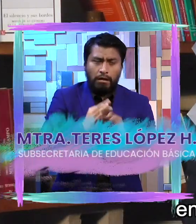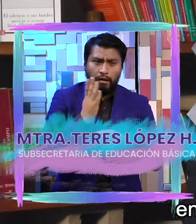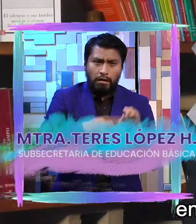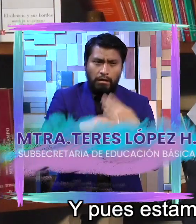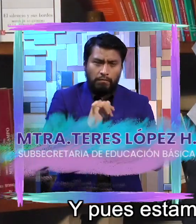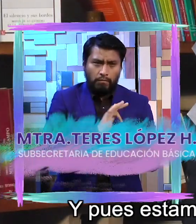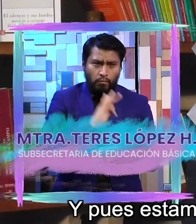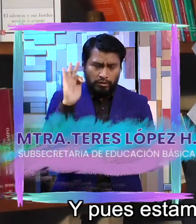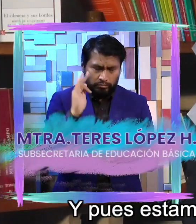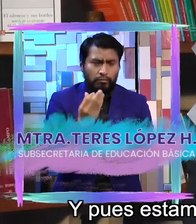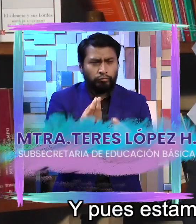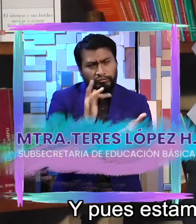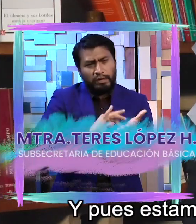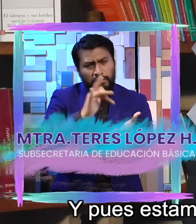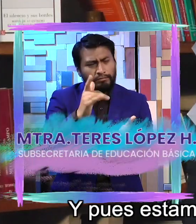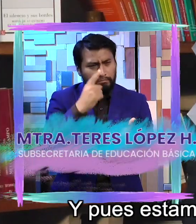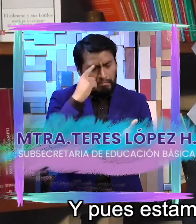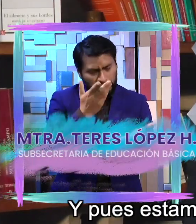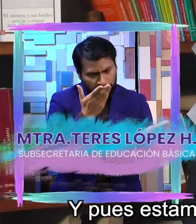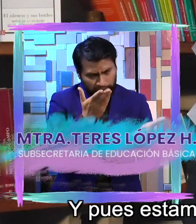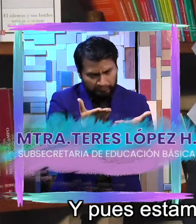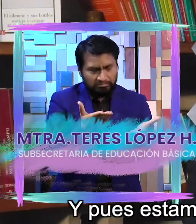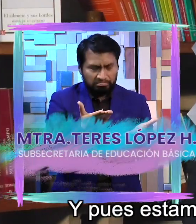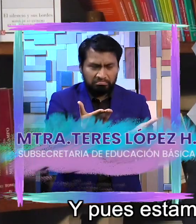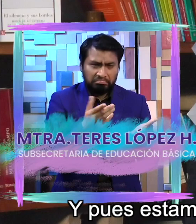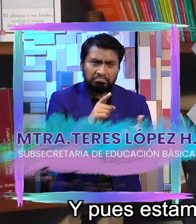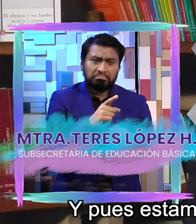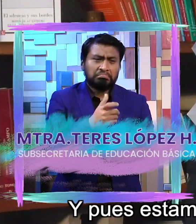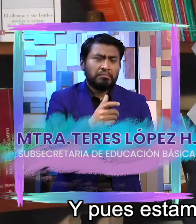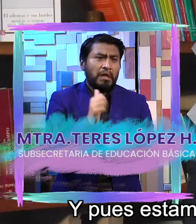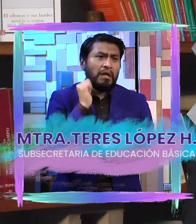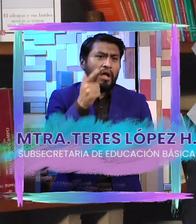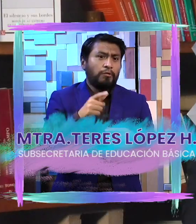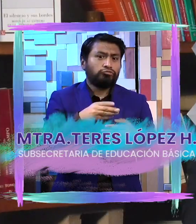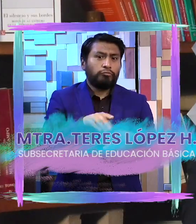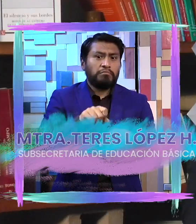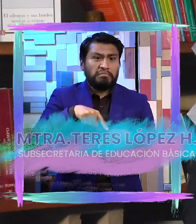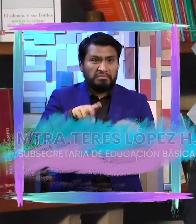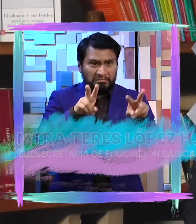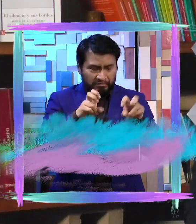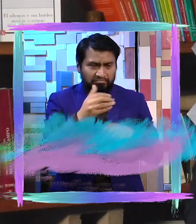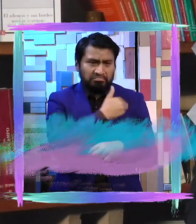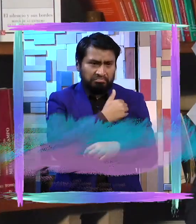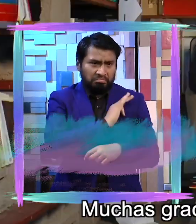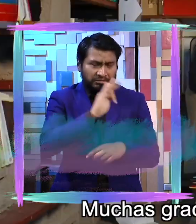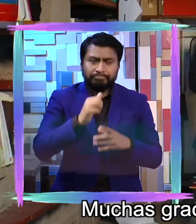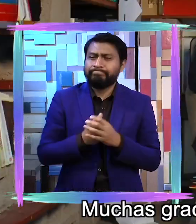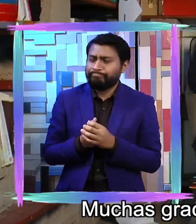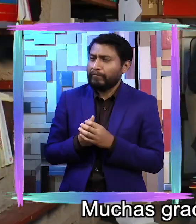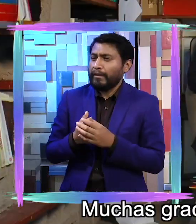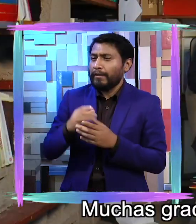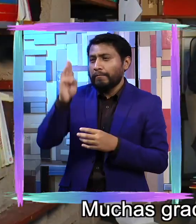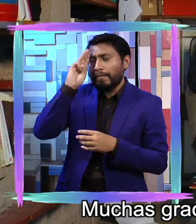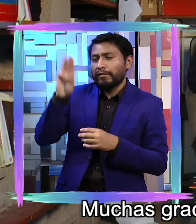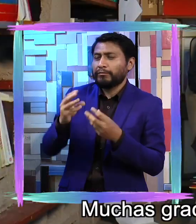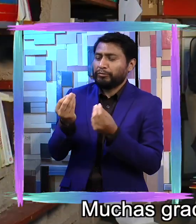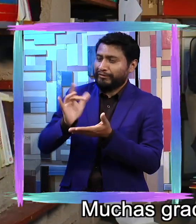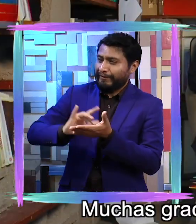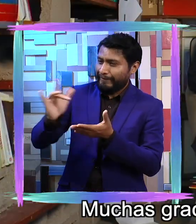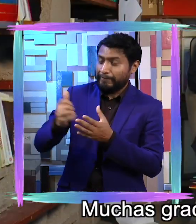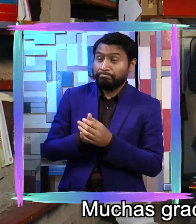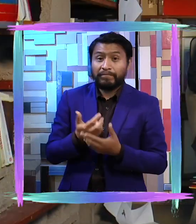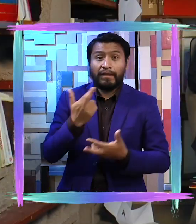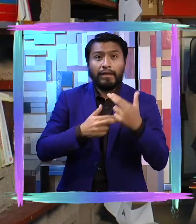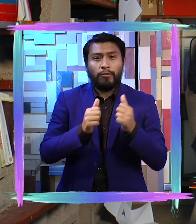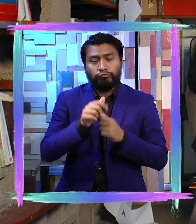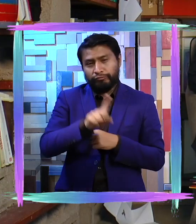gracias y pues estamos a sus órdenes para cualquier asunto sobre esta naturaleza. Muchas gracias, maestra. Regresamos